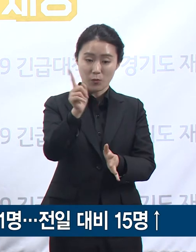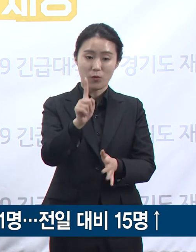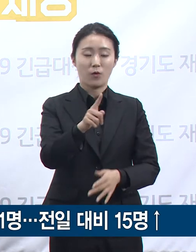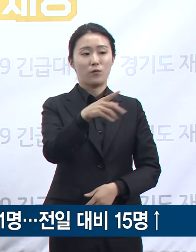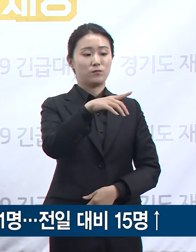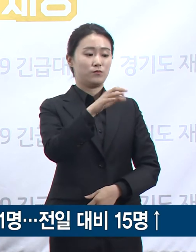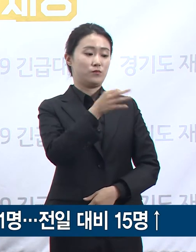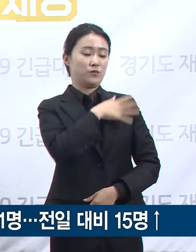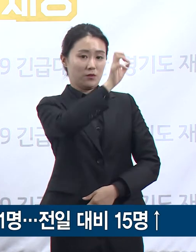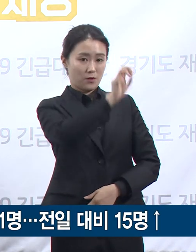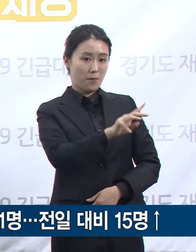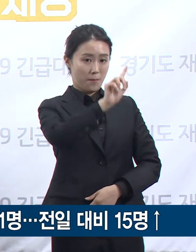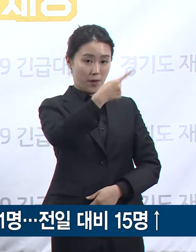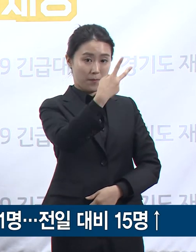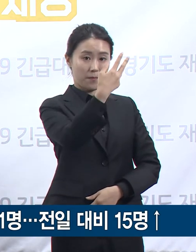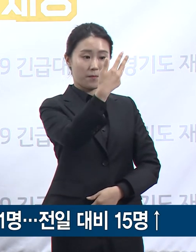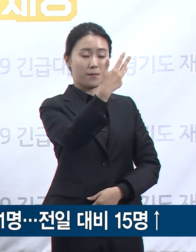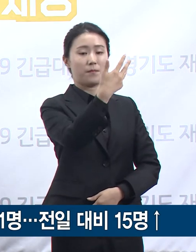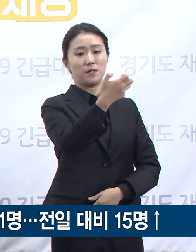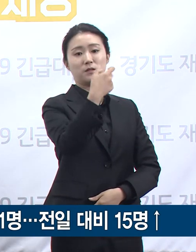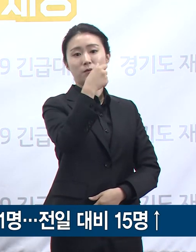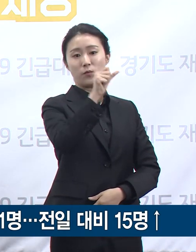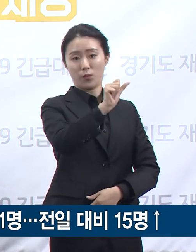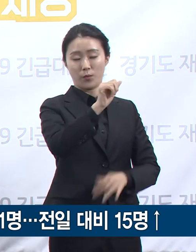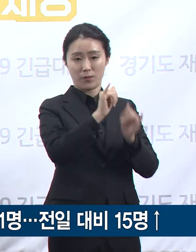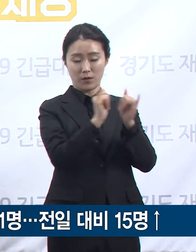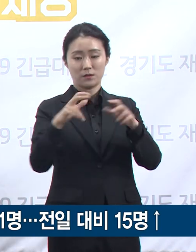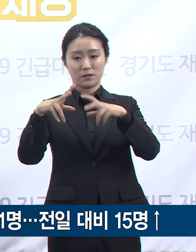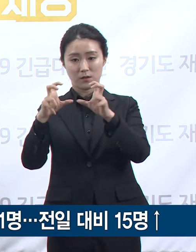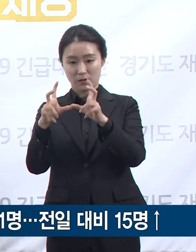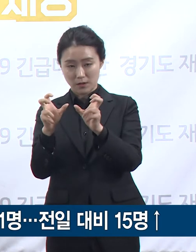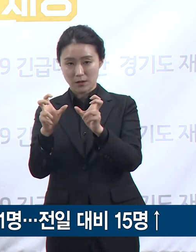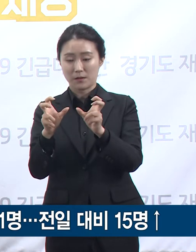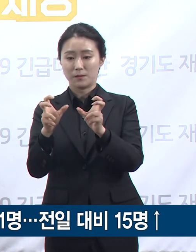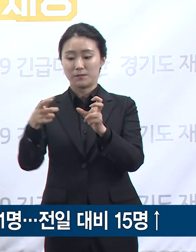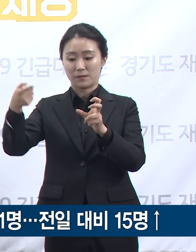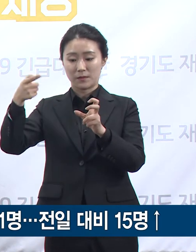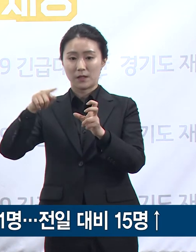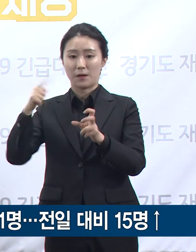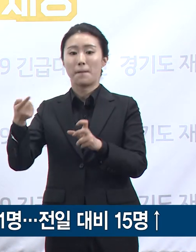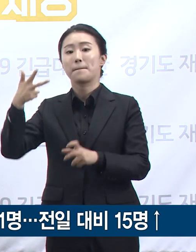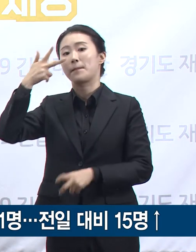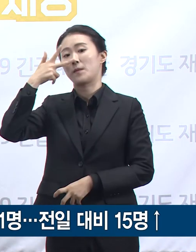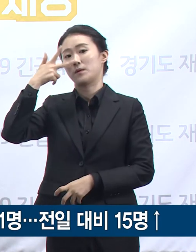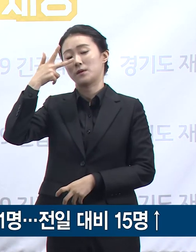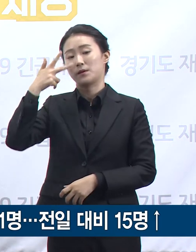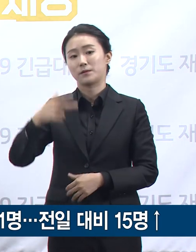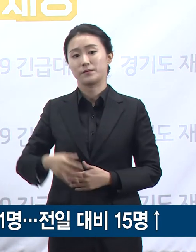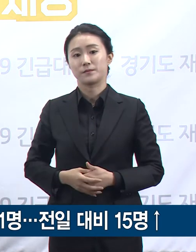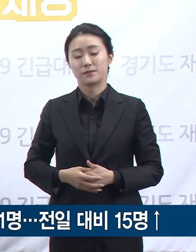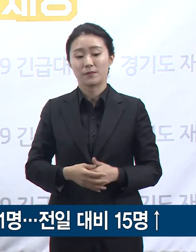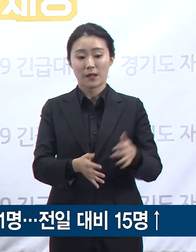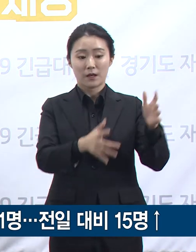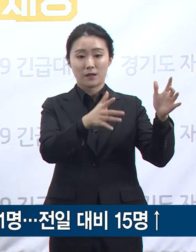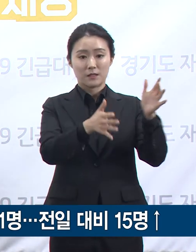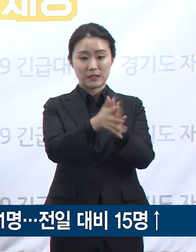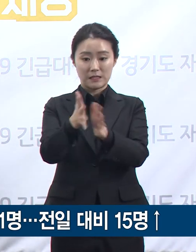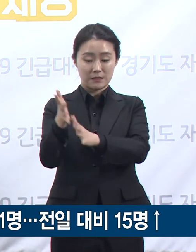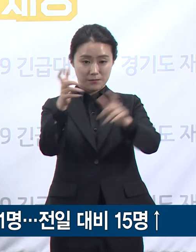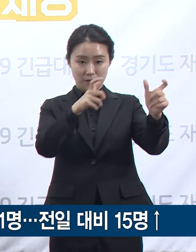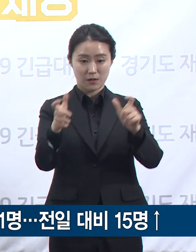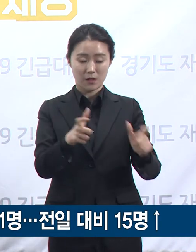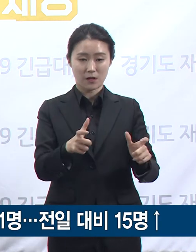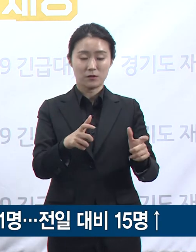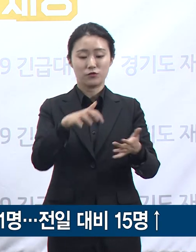185명, 성남시 183명, 평택시 124명 순으로 도내 30개 시군에서 확진자가